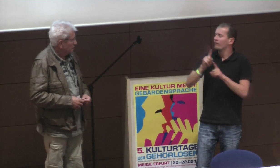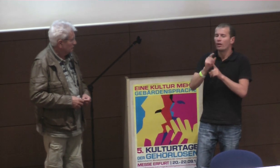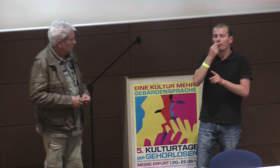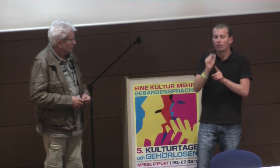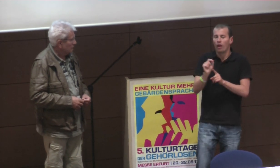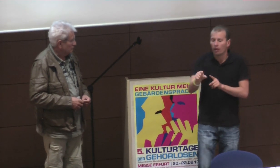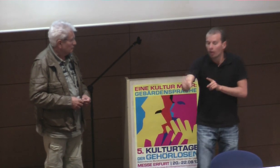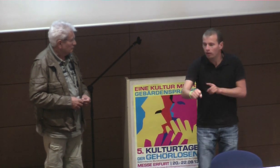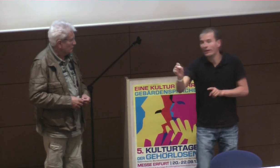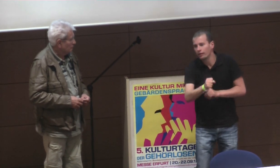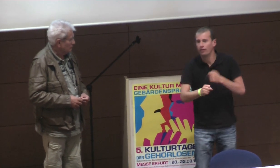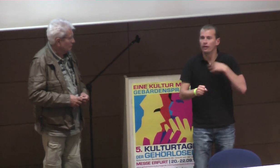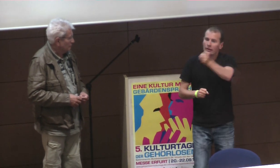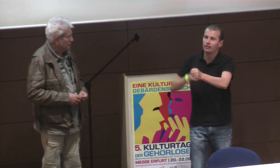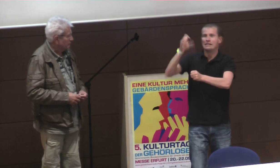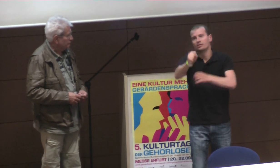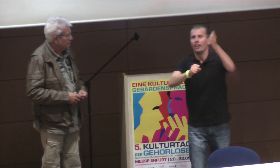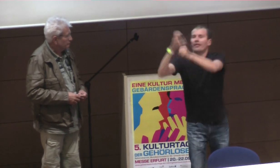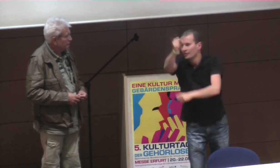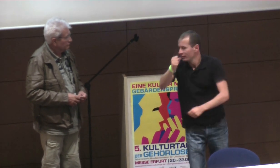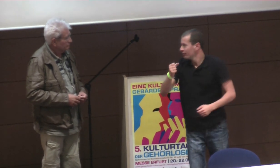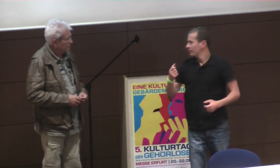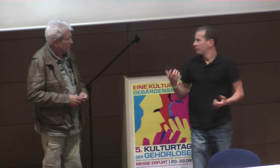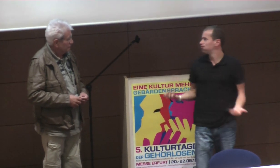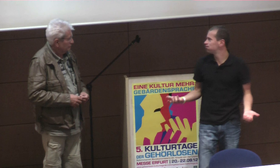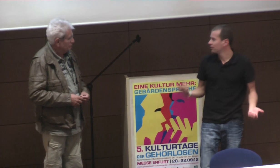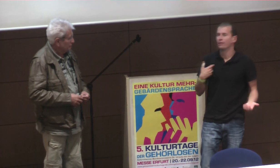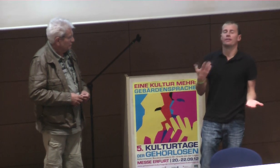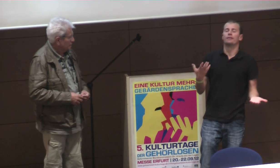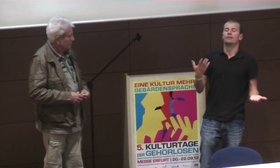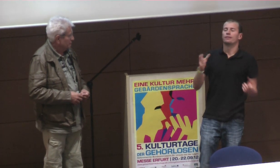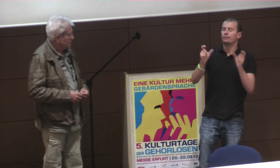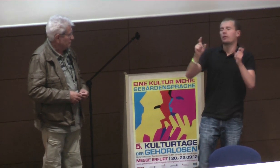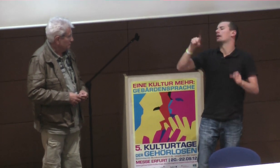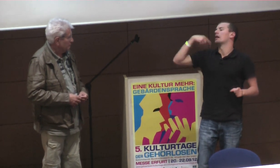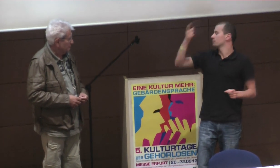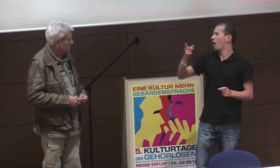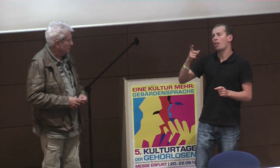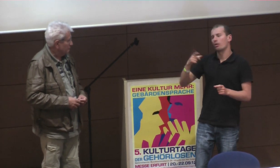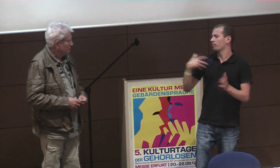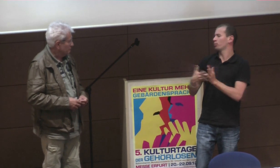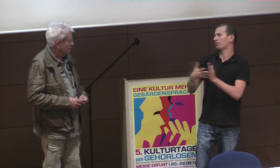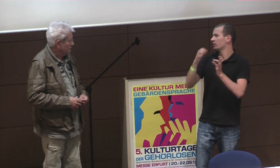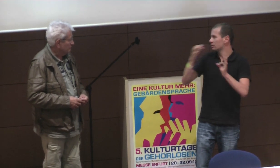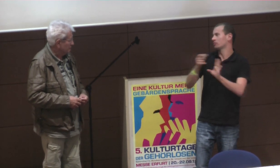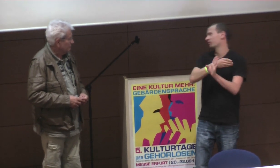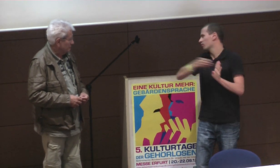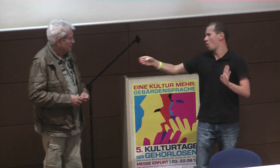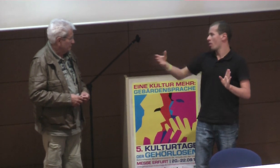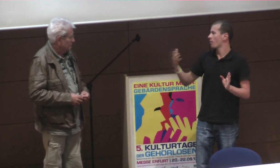die C-O-Z auch alles mitbekommen, sondern nicht, dass man da einfach so kleine Äpfchen bekommt, und wir uns da so dranhalten, sondern das hat wirklich alles, sondern das bekommt, deswegen beim nächsten Mal muss